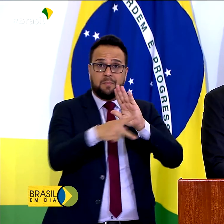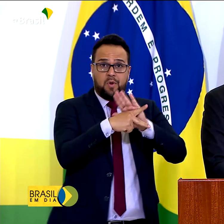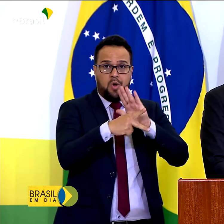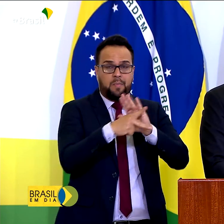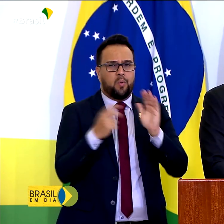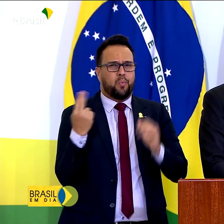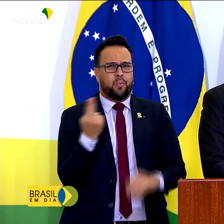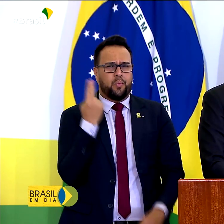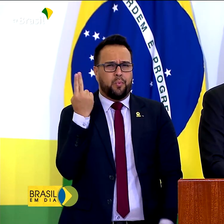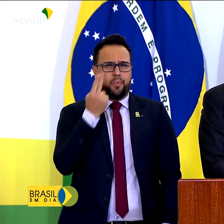a recebe.